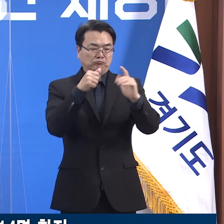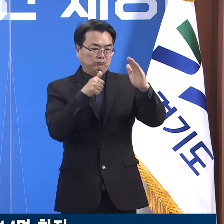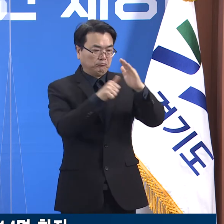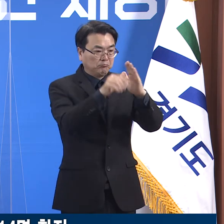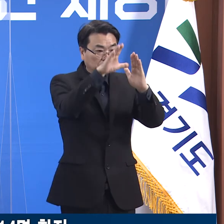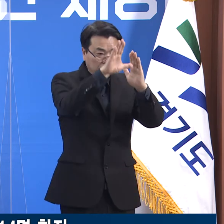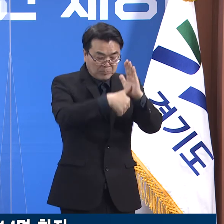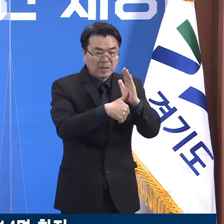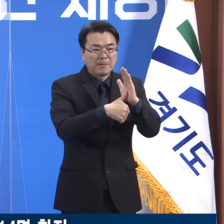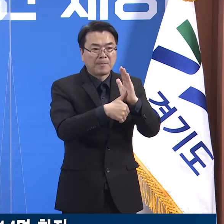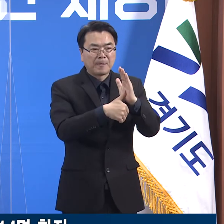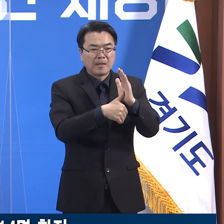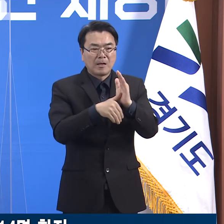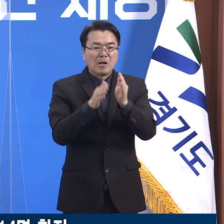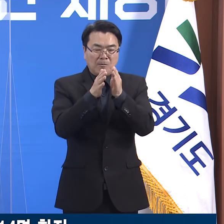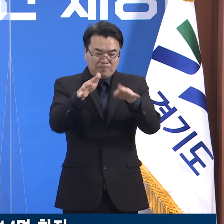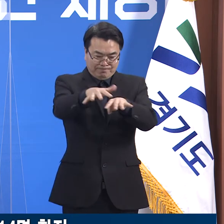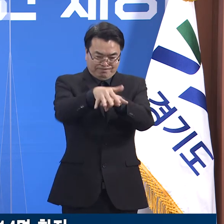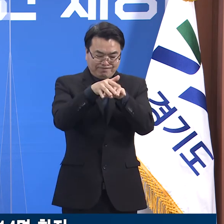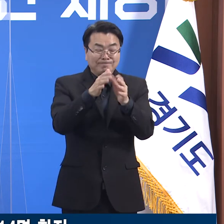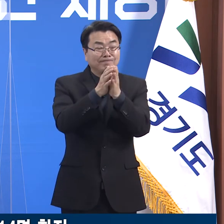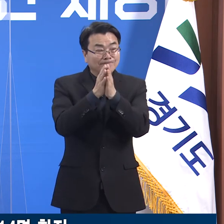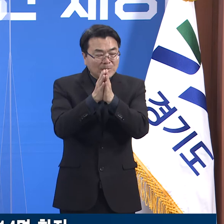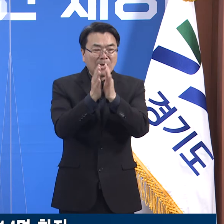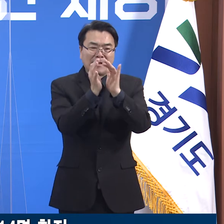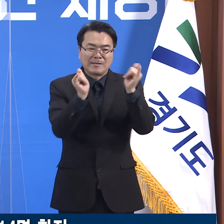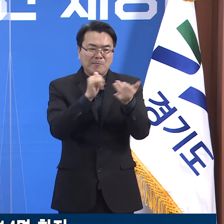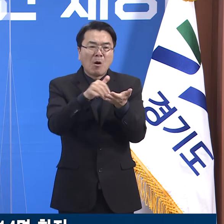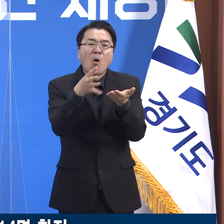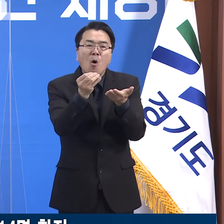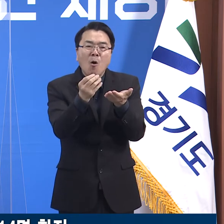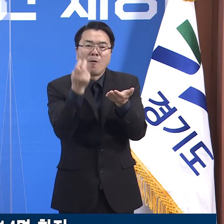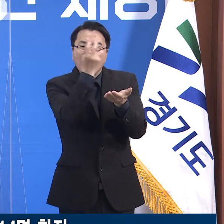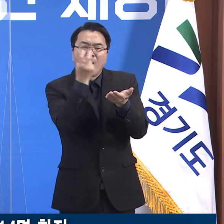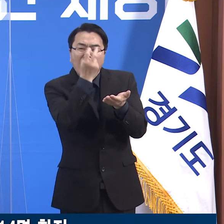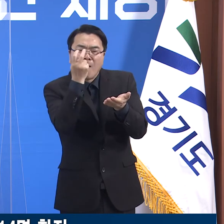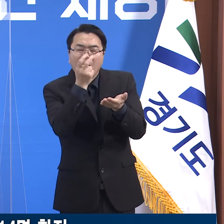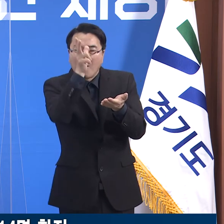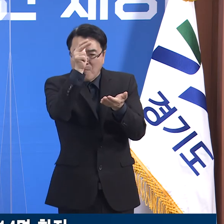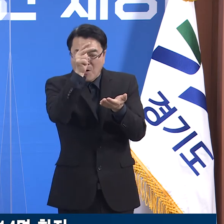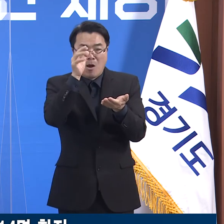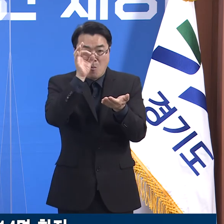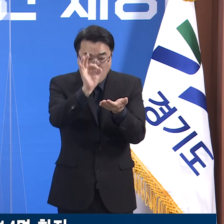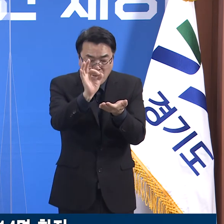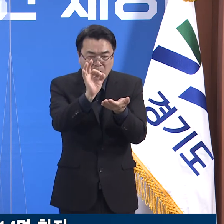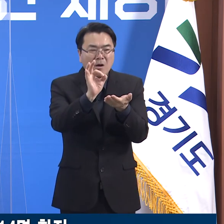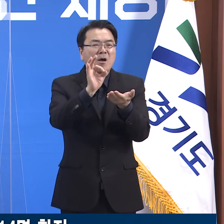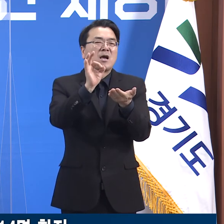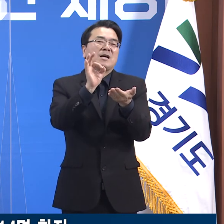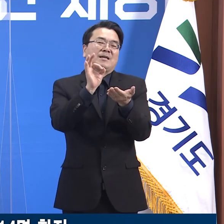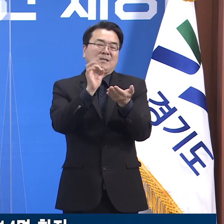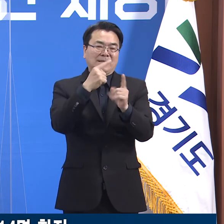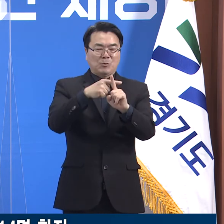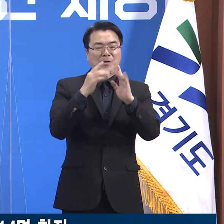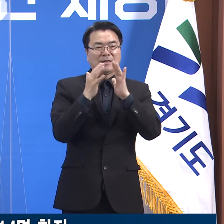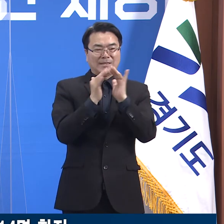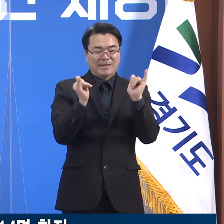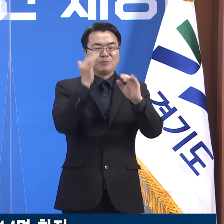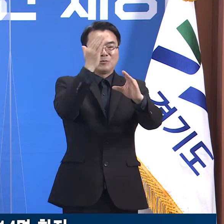18일 당시 예배 인원에 대해 검사를 진행했고 그 결과 교인 11명의 감염이 추가로